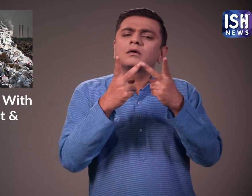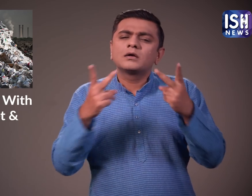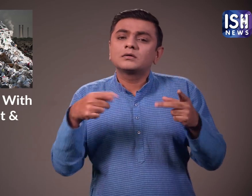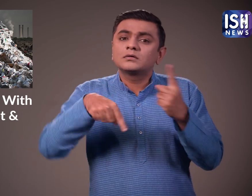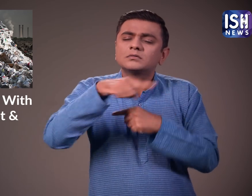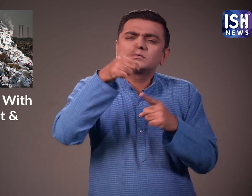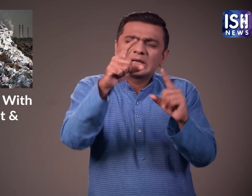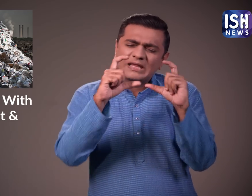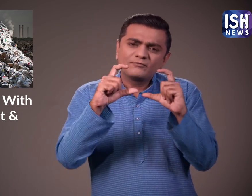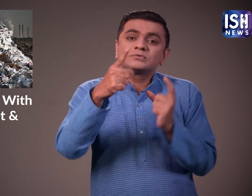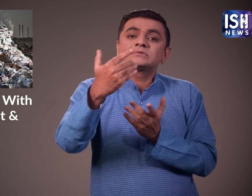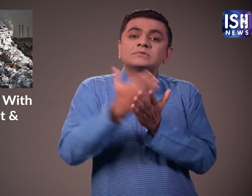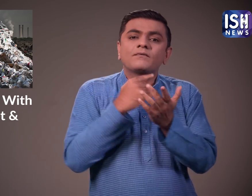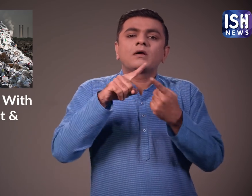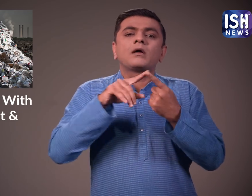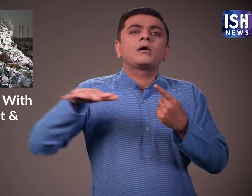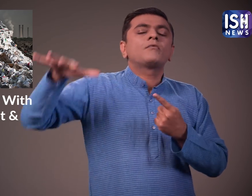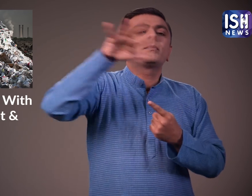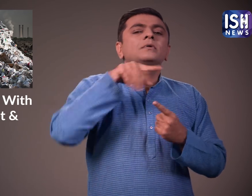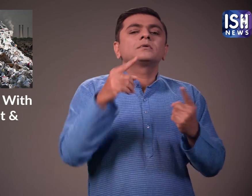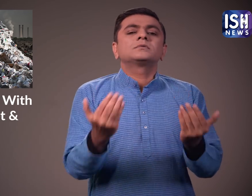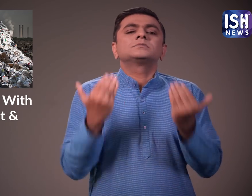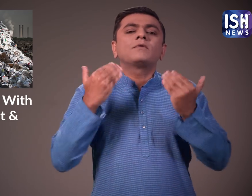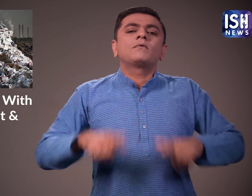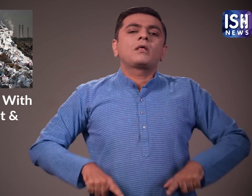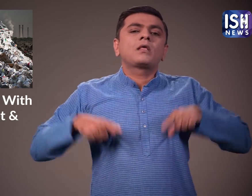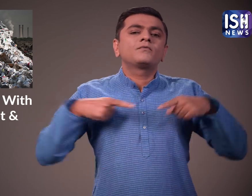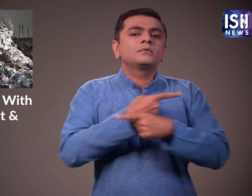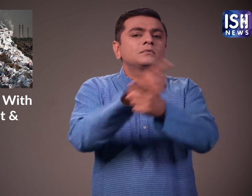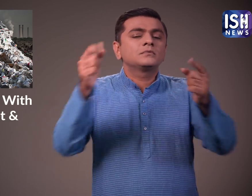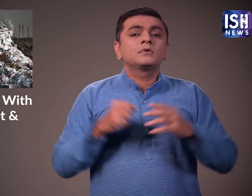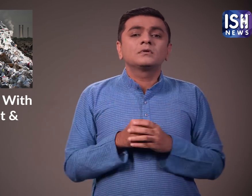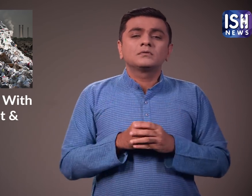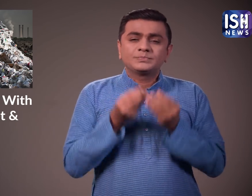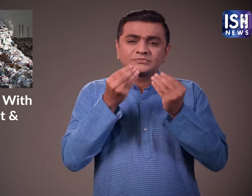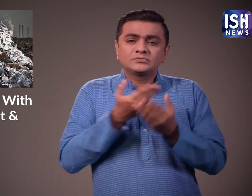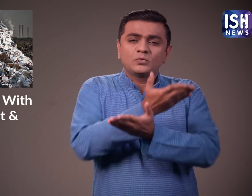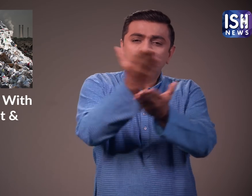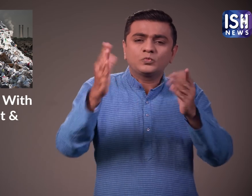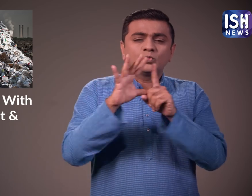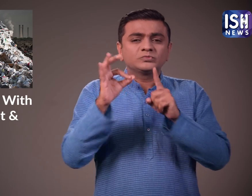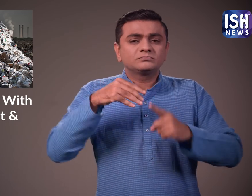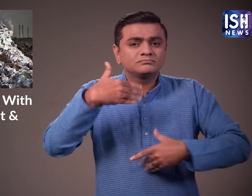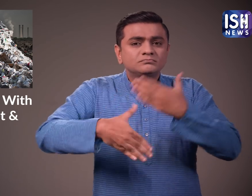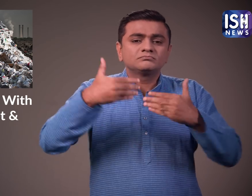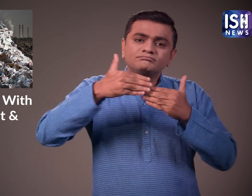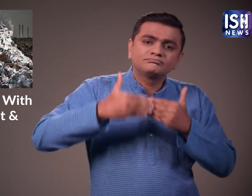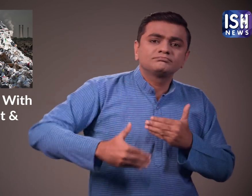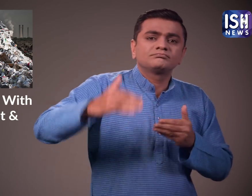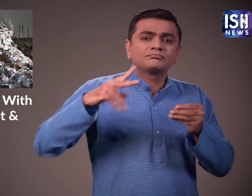हमारी सावधानी पर्यावरन और हमारे स्वास्ति की रक्शा करने में मदद करेगी पर्यावरन को बचाने के लिए कि रुप्या याद